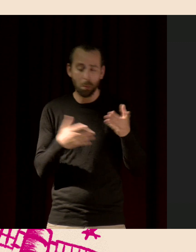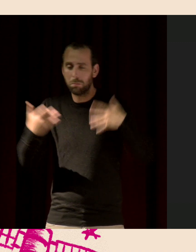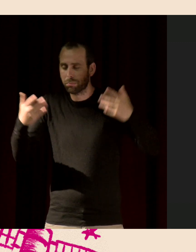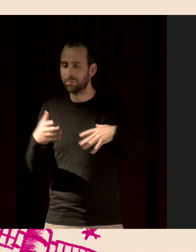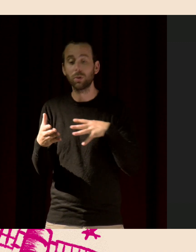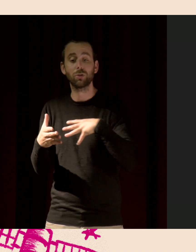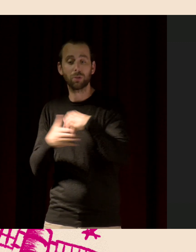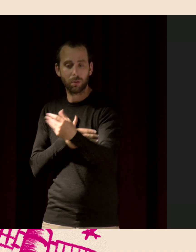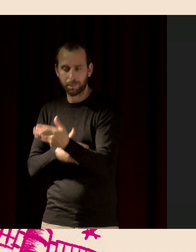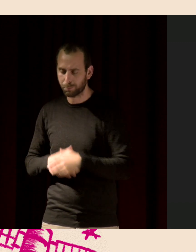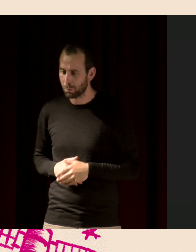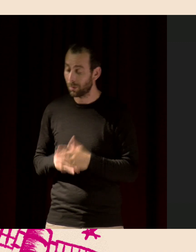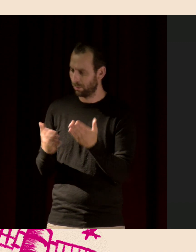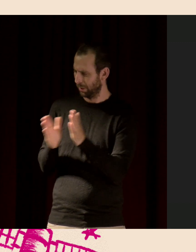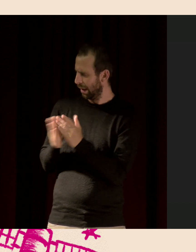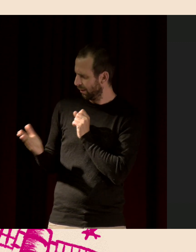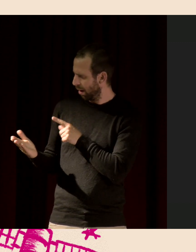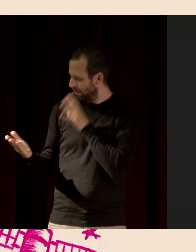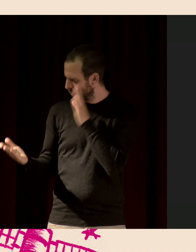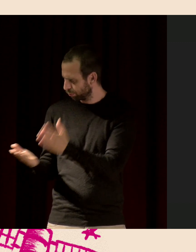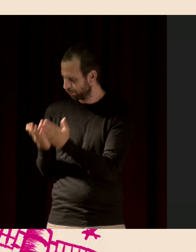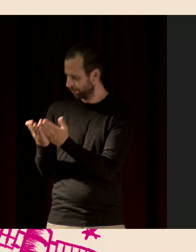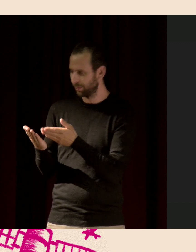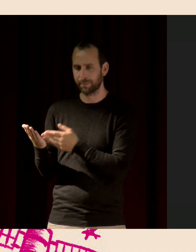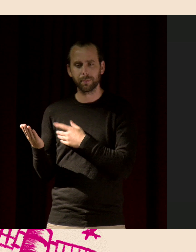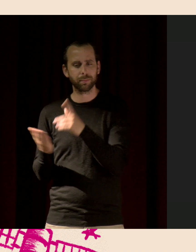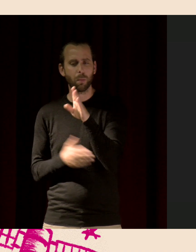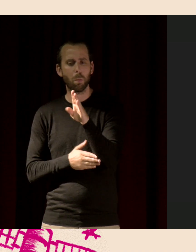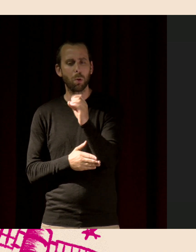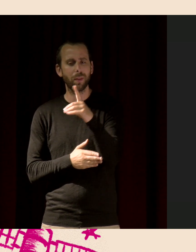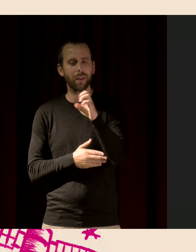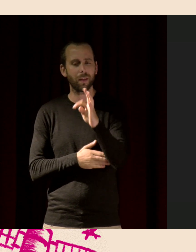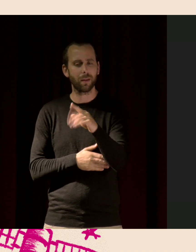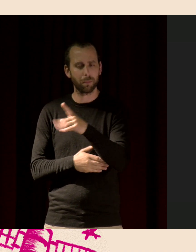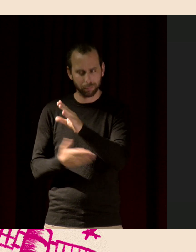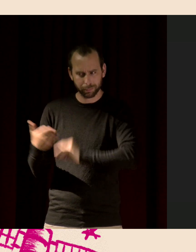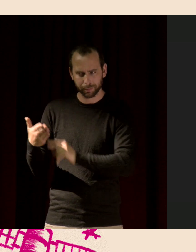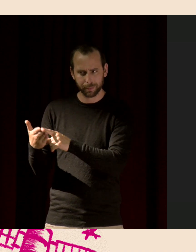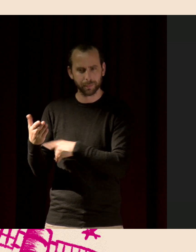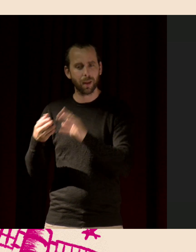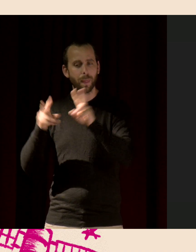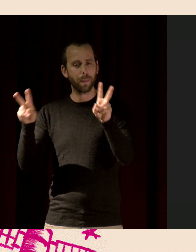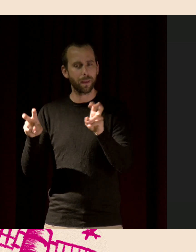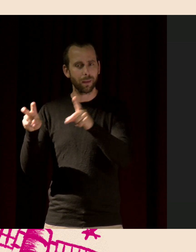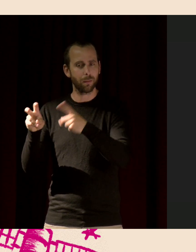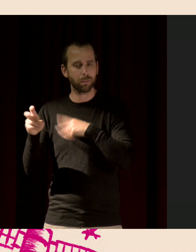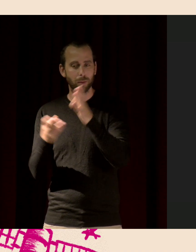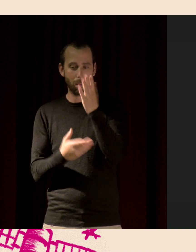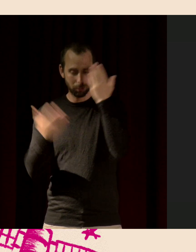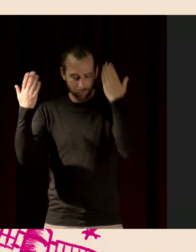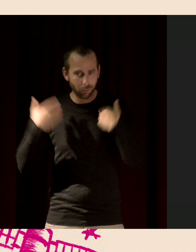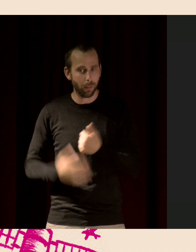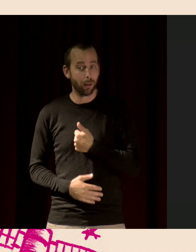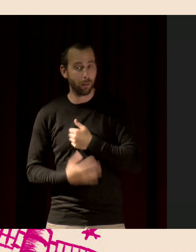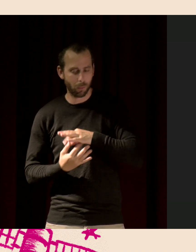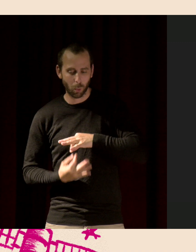je suis tombé sur ce livre de Stéphanie Baudet à la verticale de soi qui est déjà, je trouve, un titre superbe. Et Stéphanie Baudet est en